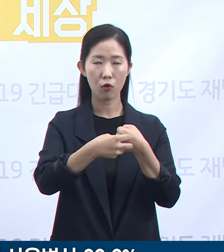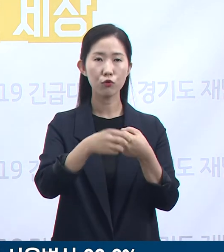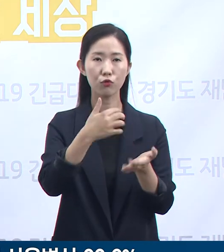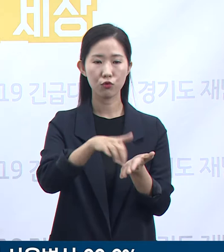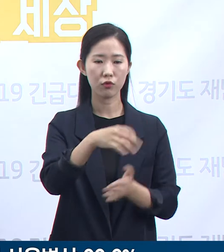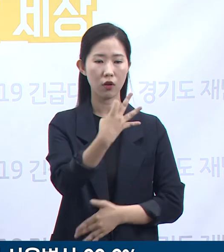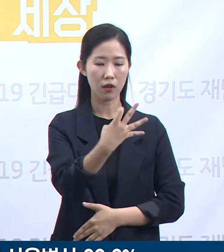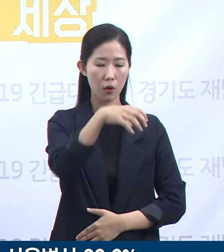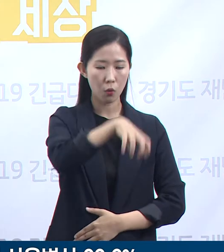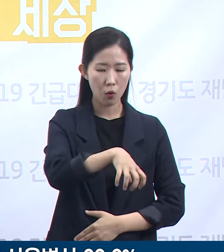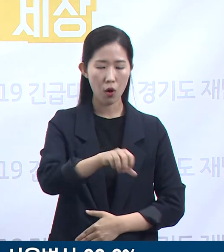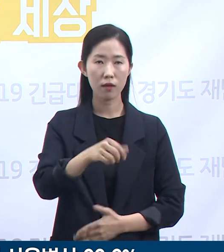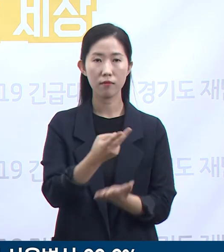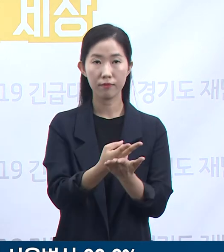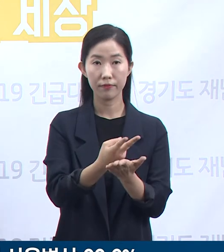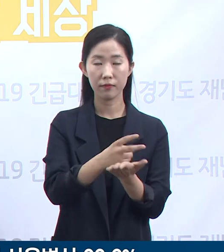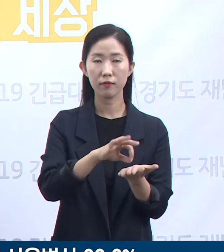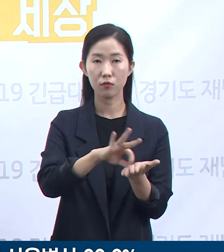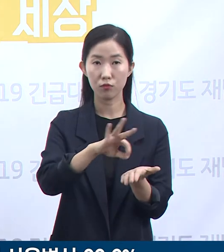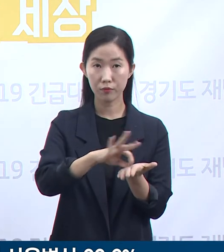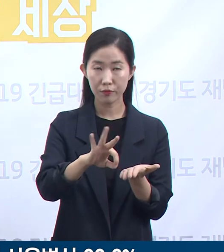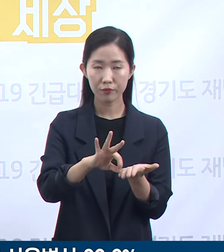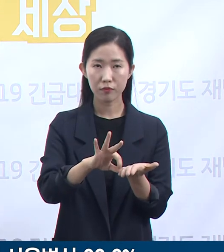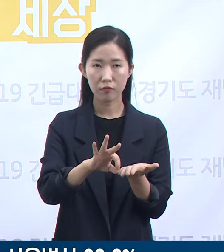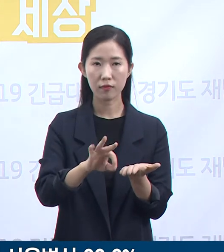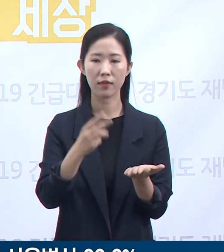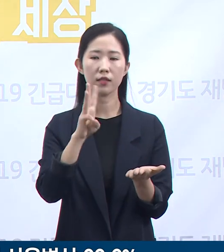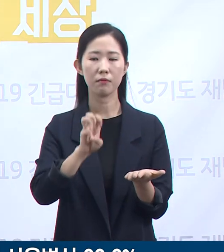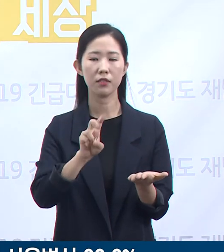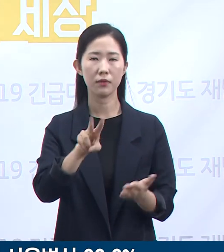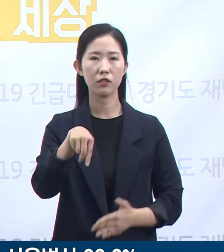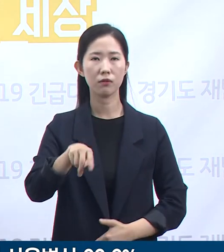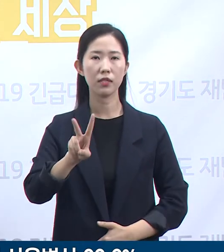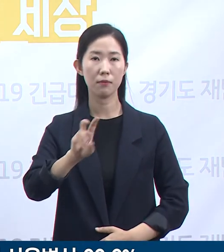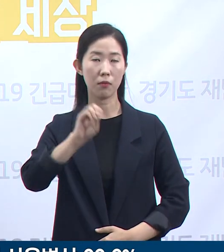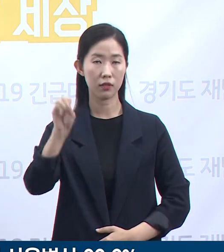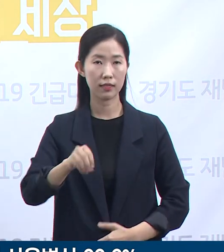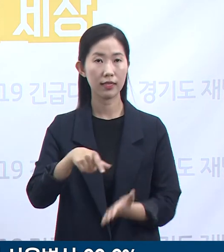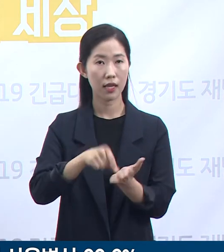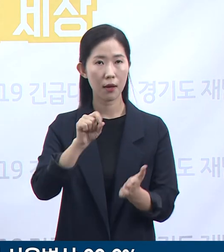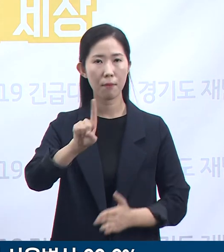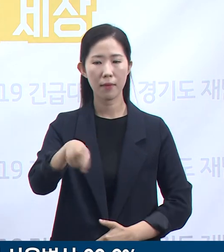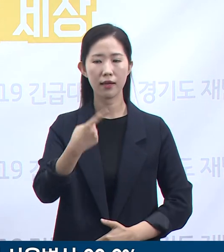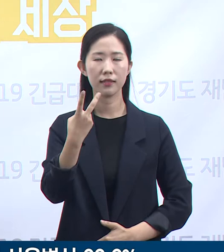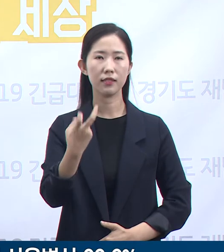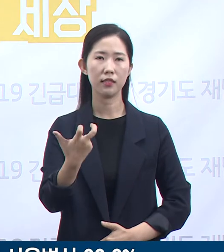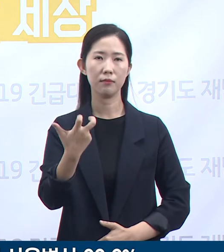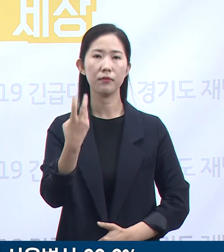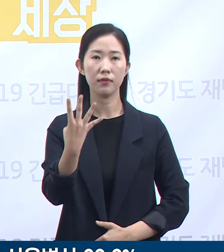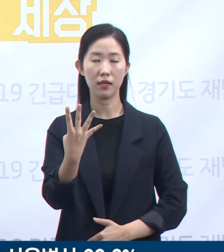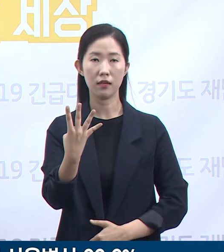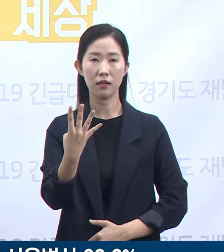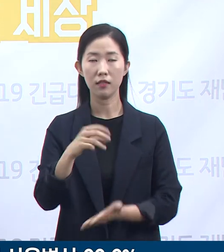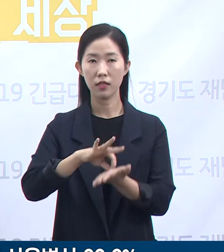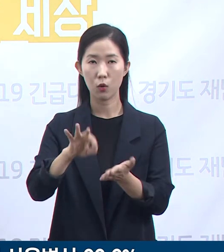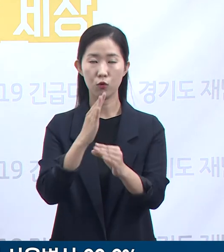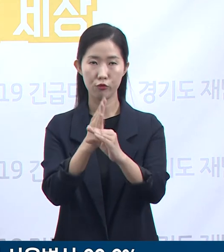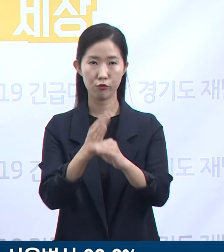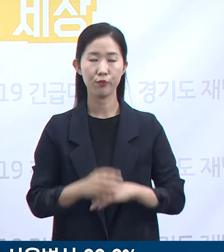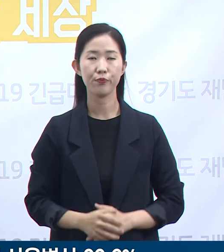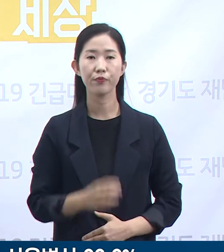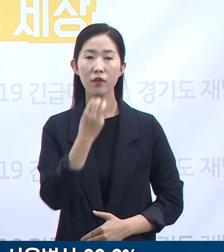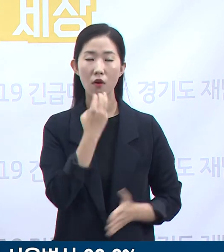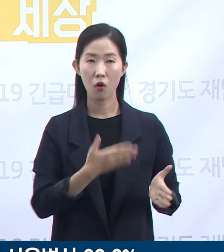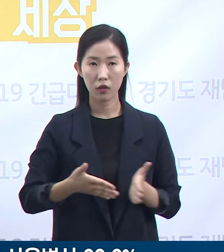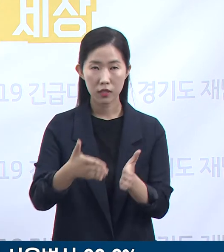현재 사용 중인 병상은 32.2%인 174병상입니다. 경기 수도권